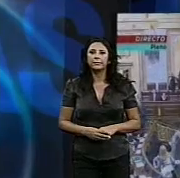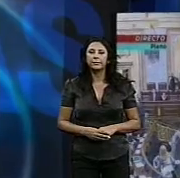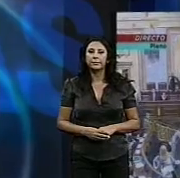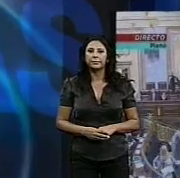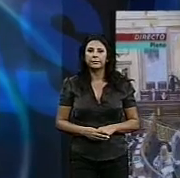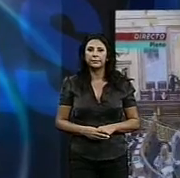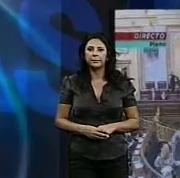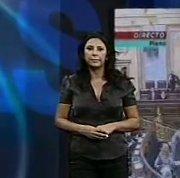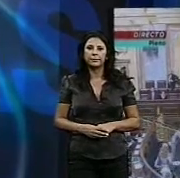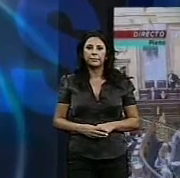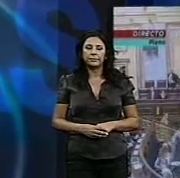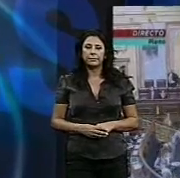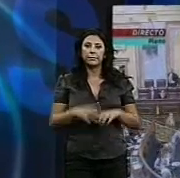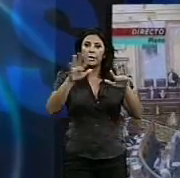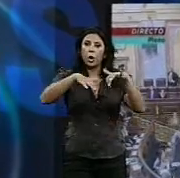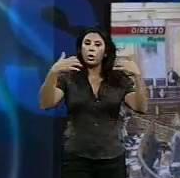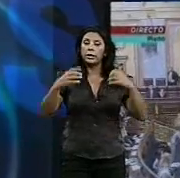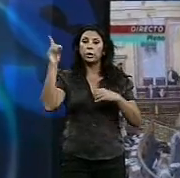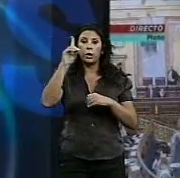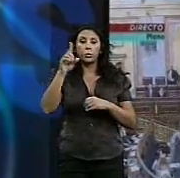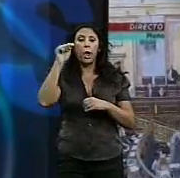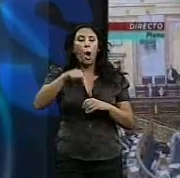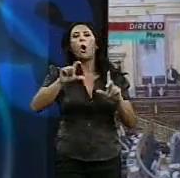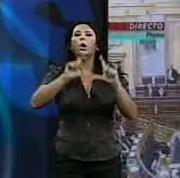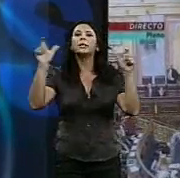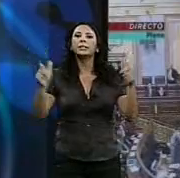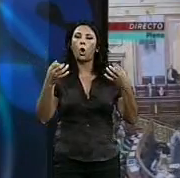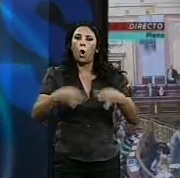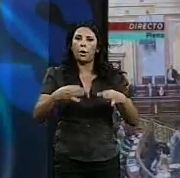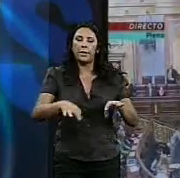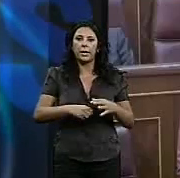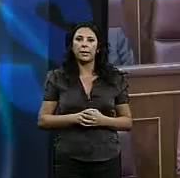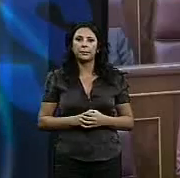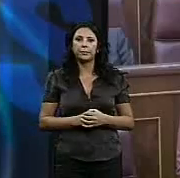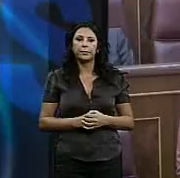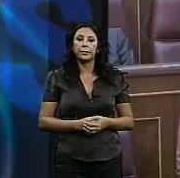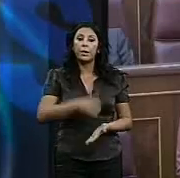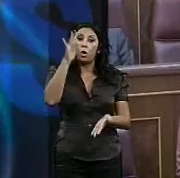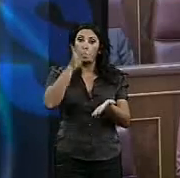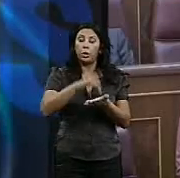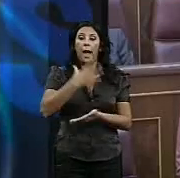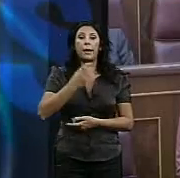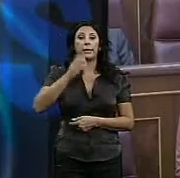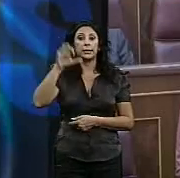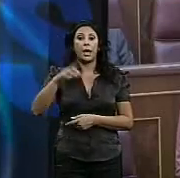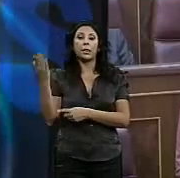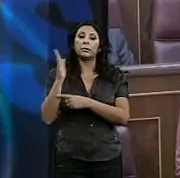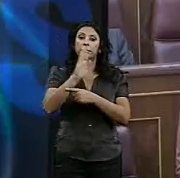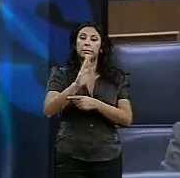El Congreso de los Diputados ha acogido hoy su sesión ordinaria. En esta ocasión la alcaldesa de Icádiz y diputado Teófila Martínez